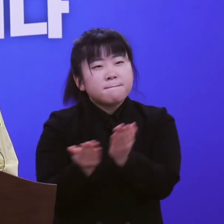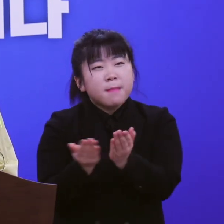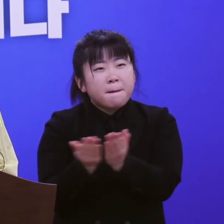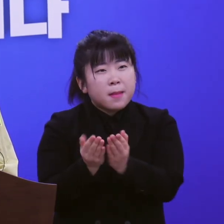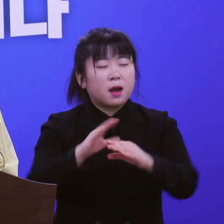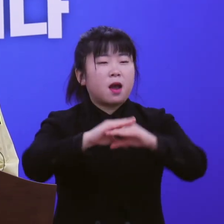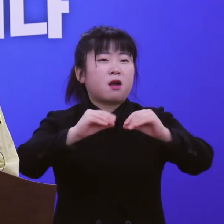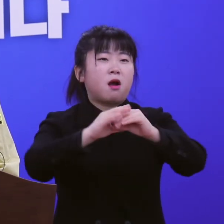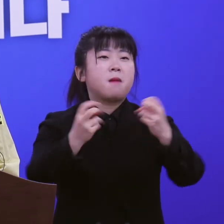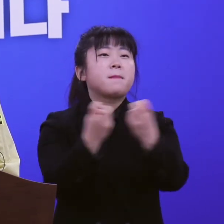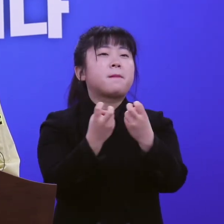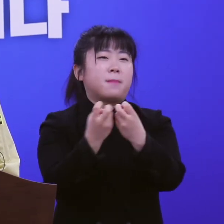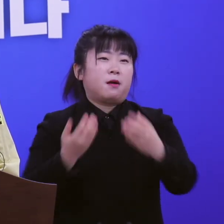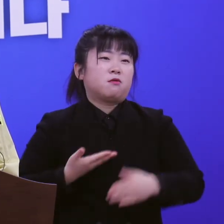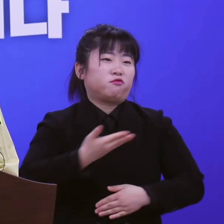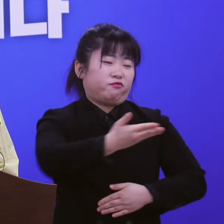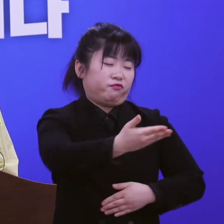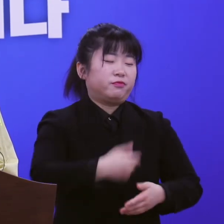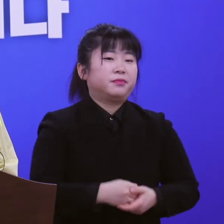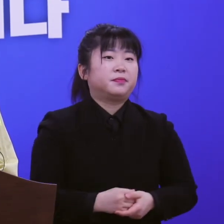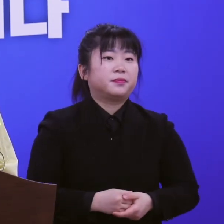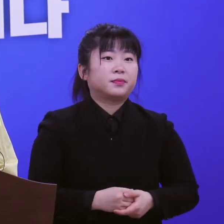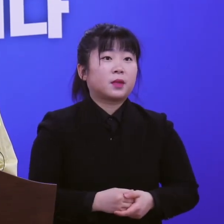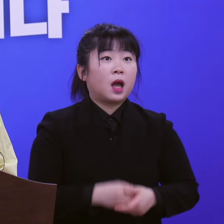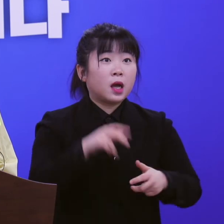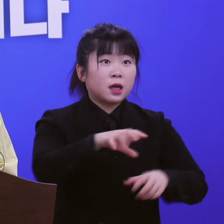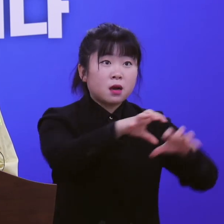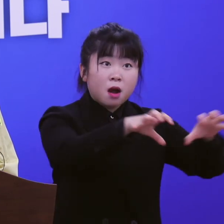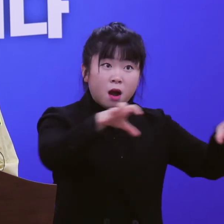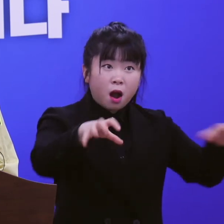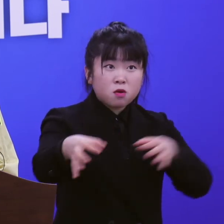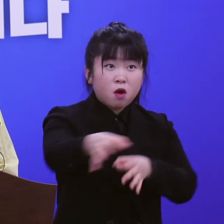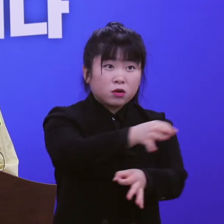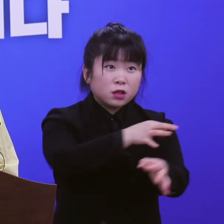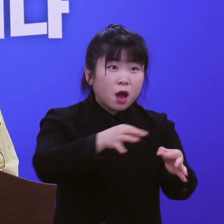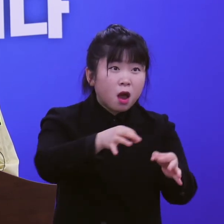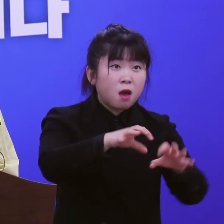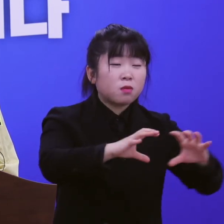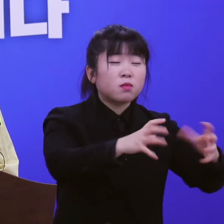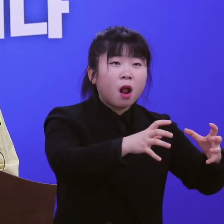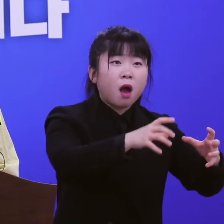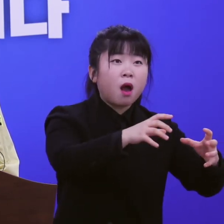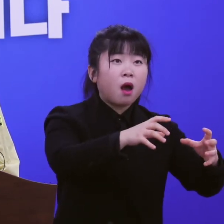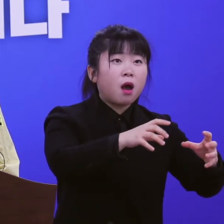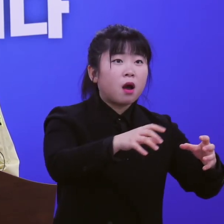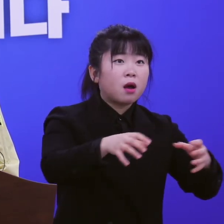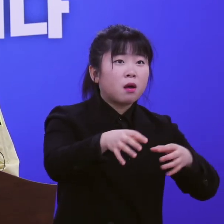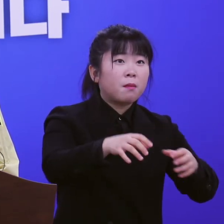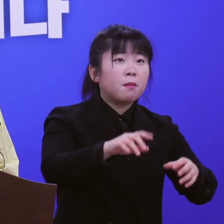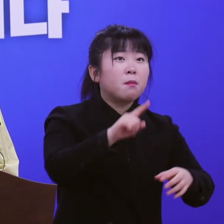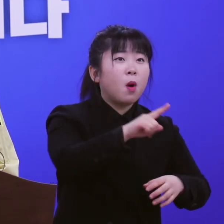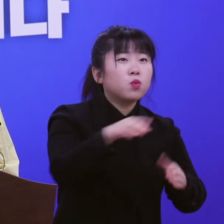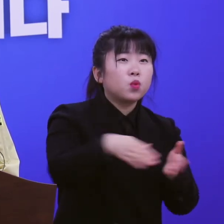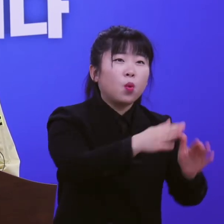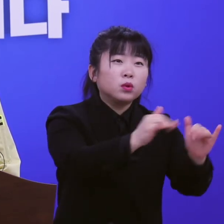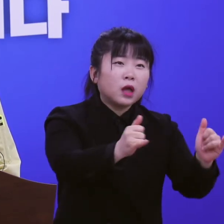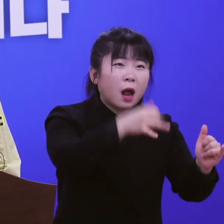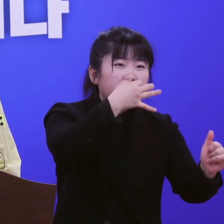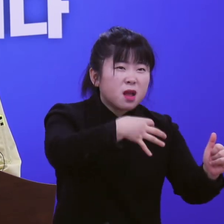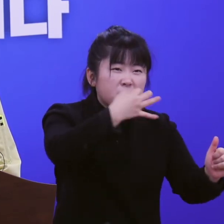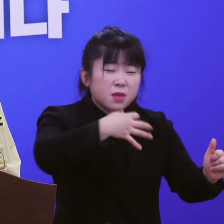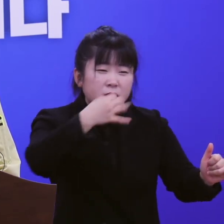하겠습니다. 이번 주 각 경제 실국별로 피해가 큰 업종과 기업, 도민들을 대상으로